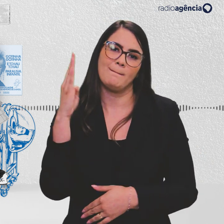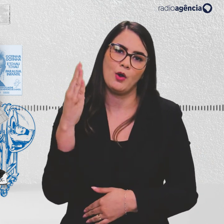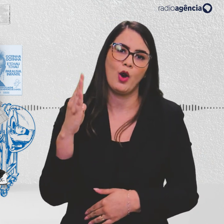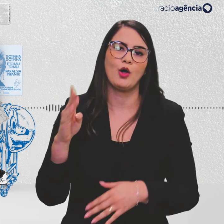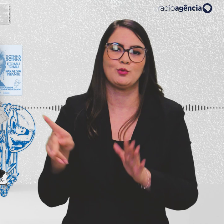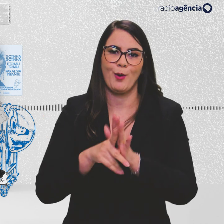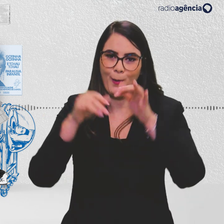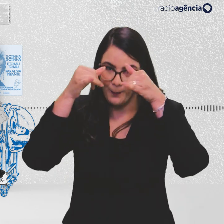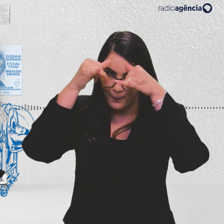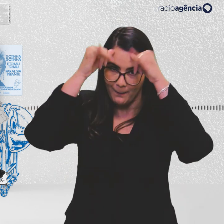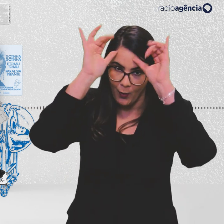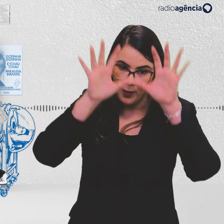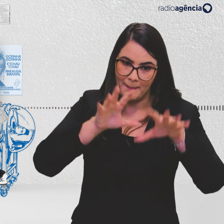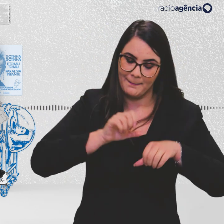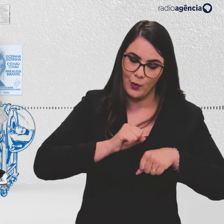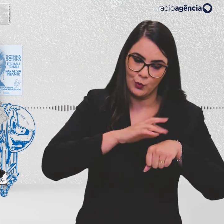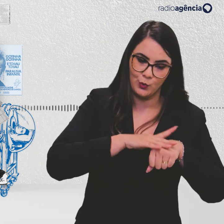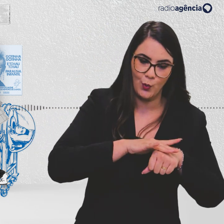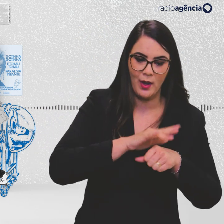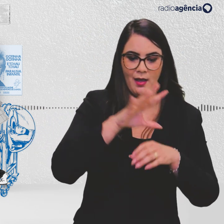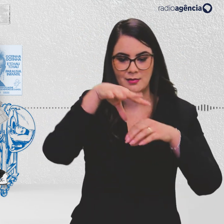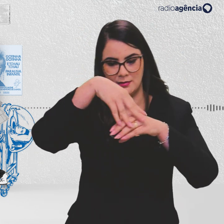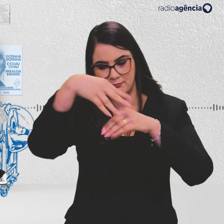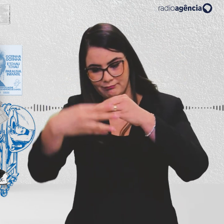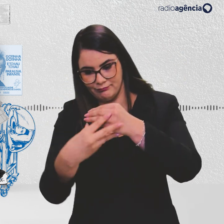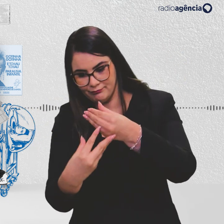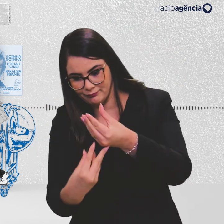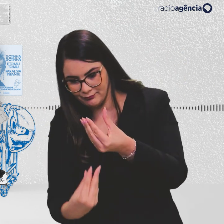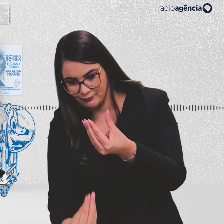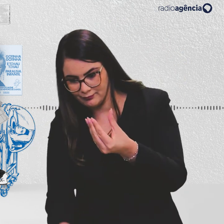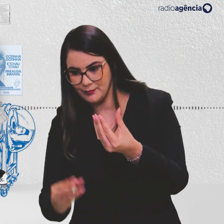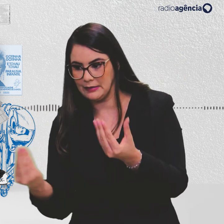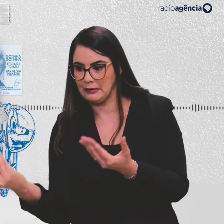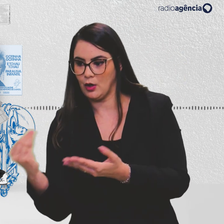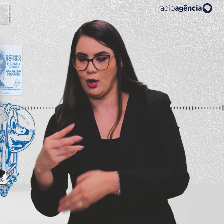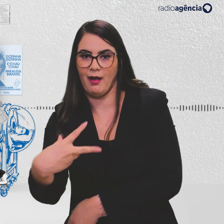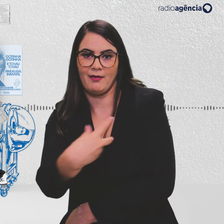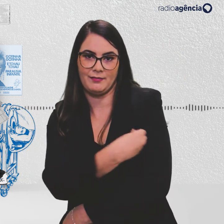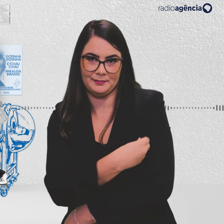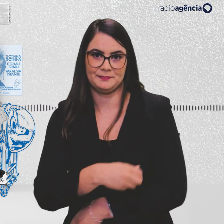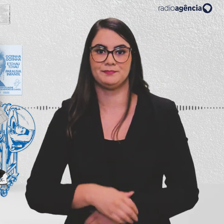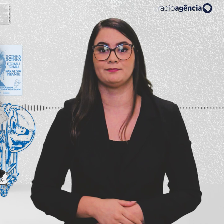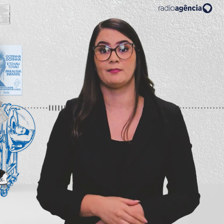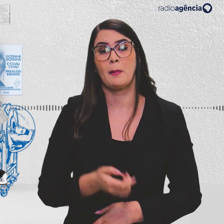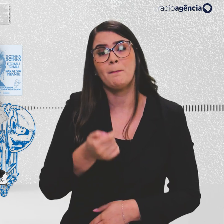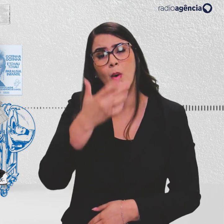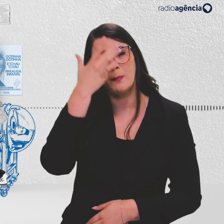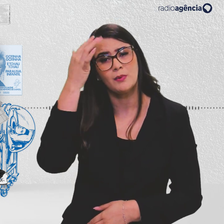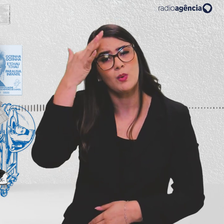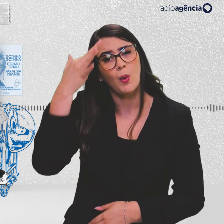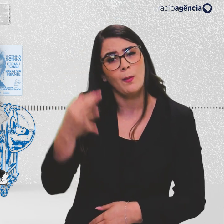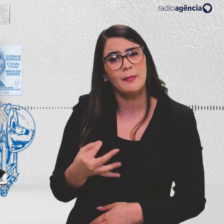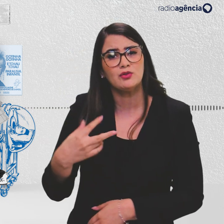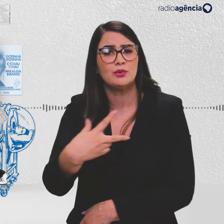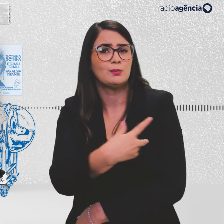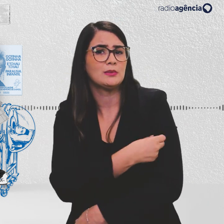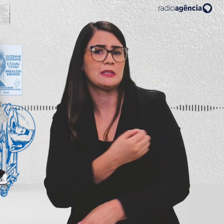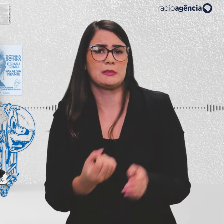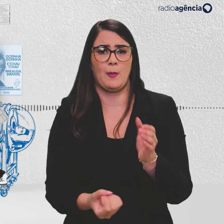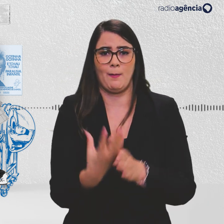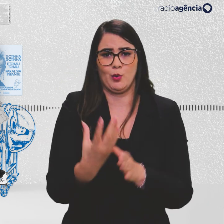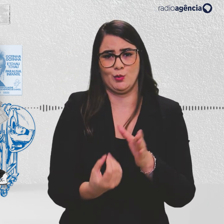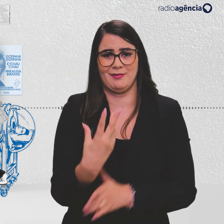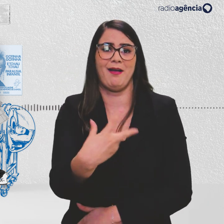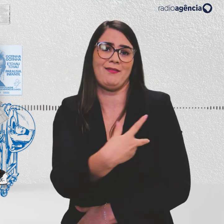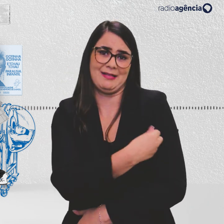de um bovino infectado, filtrado e inoculado nas pessoas. E pouca gente entendia o processo de imunização e produção das